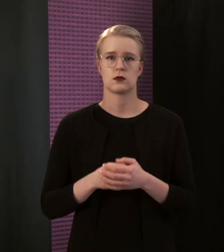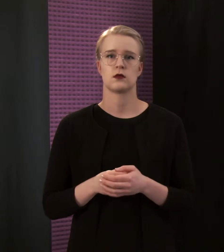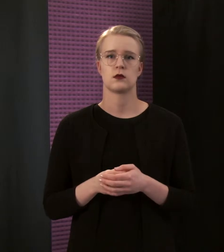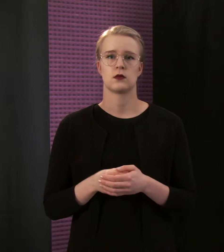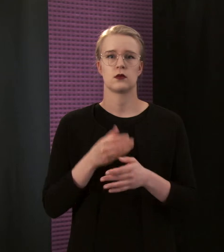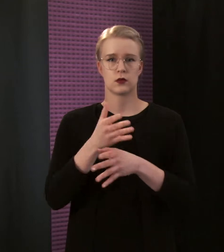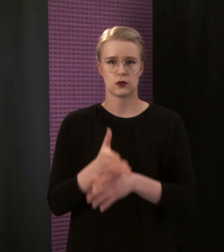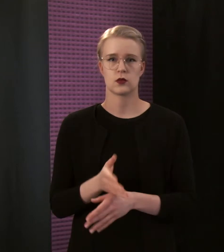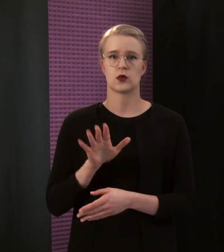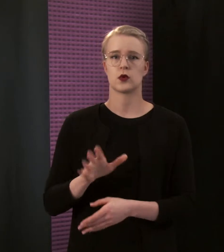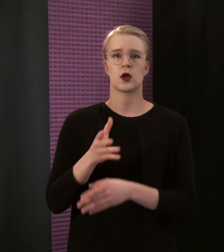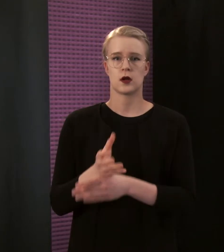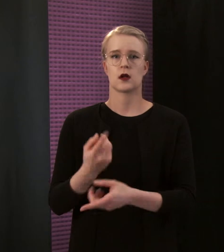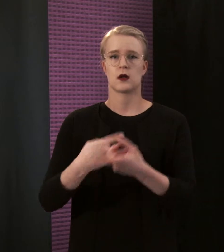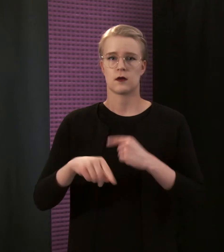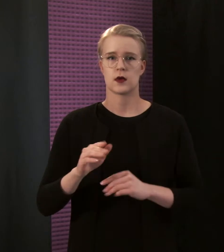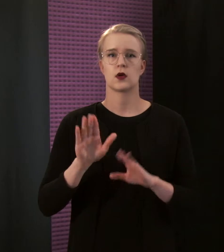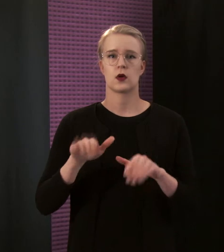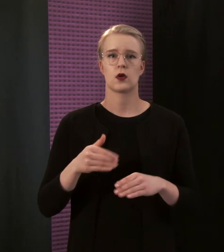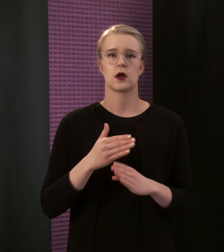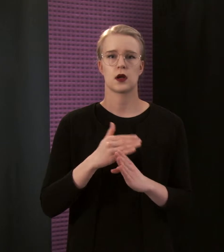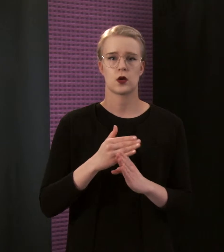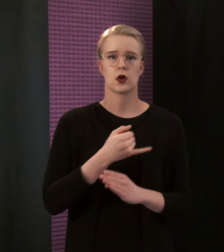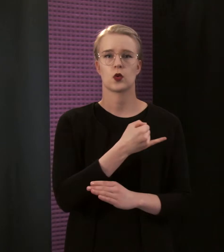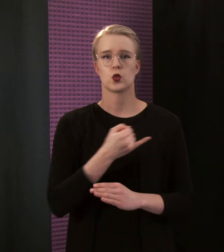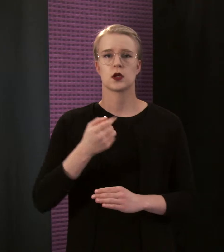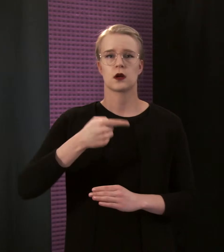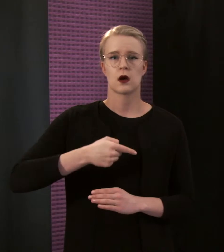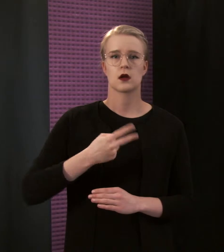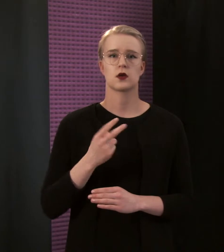Yhtiön liikevaihto oli noin 612 miljoonaa euroa.